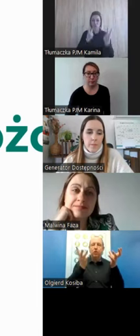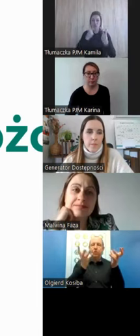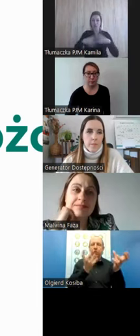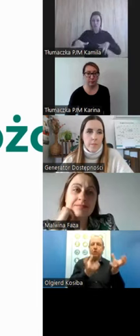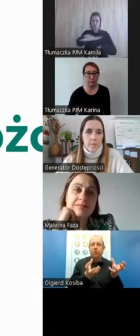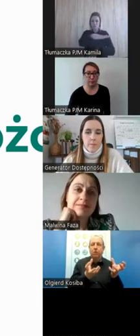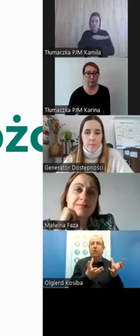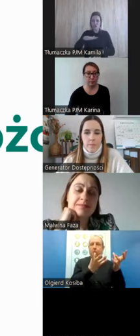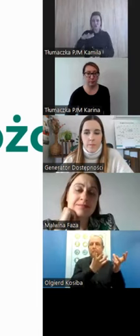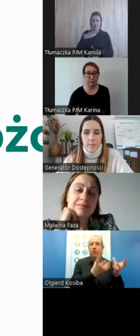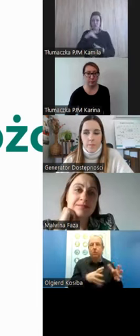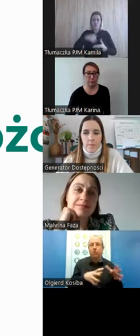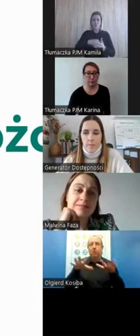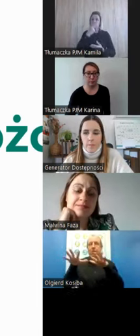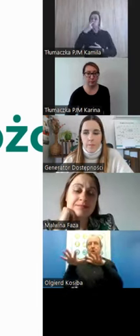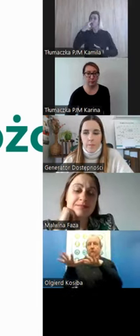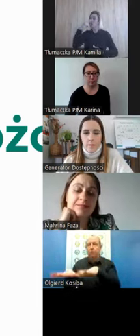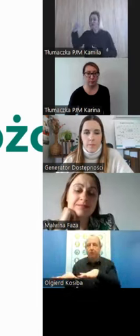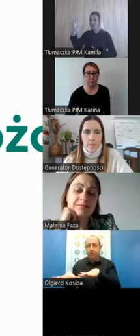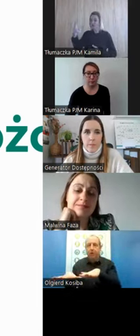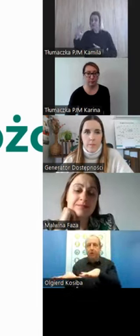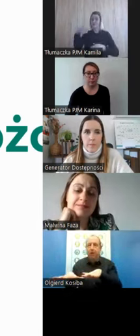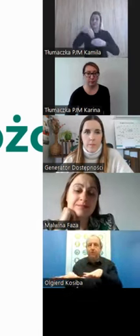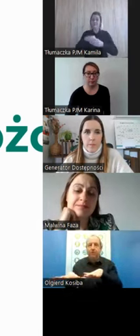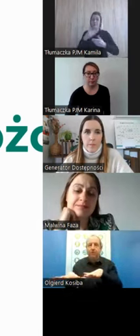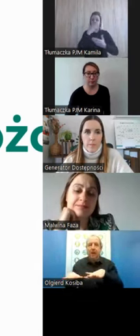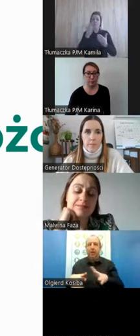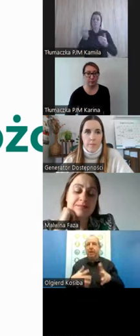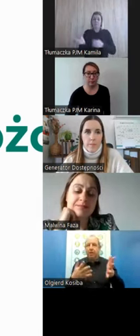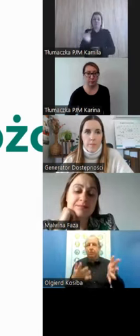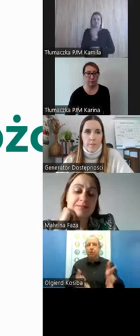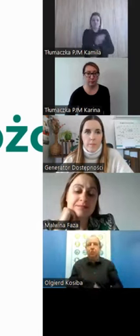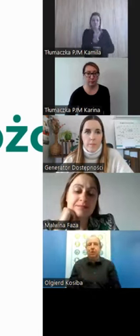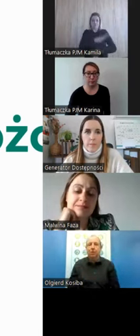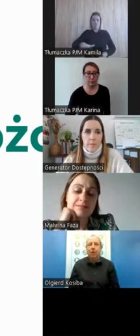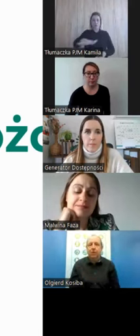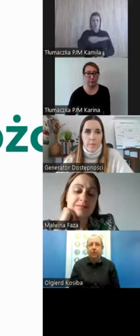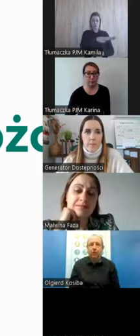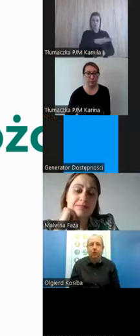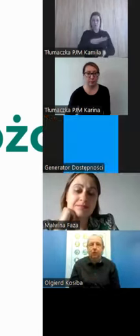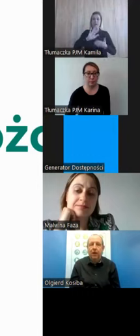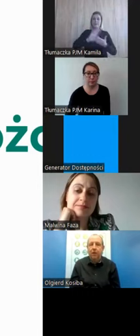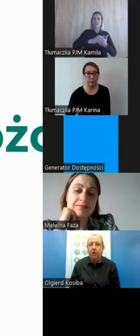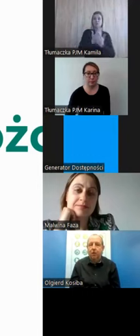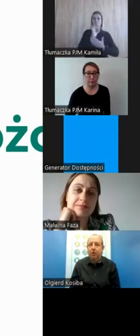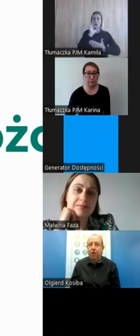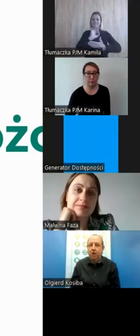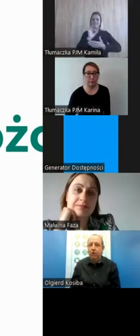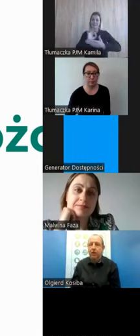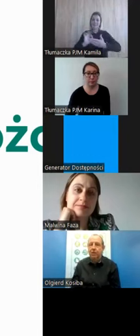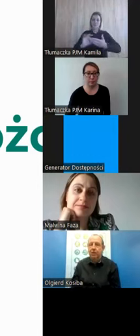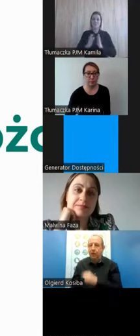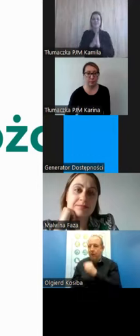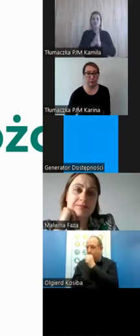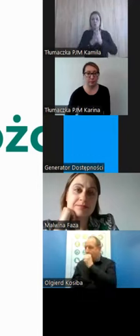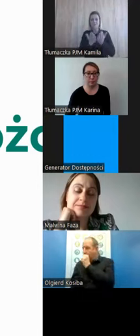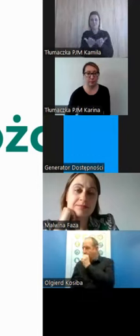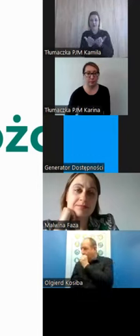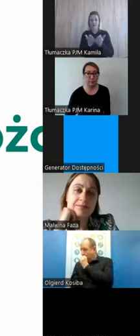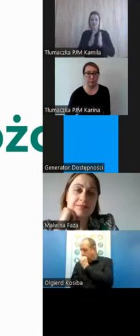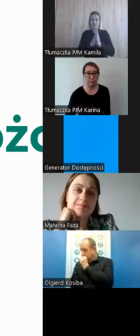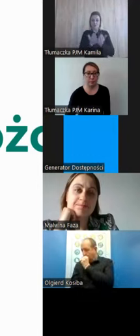do tego, co widzimy i to, co widzimy, postawić w przestrzeni. I kiedy przyszłoby nam narysować otwarta książka leży na stole,